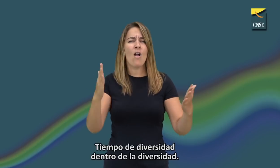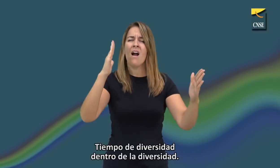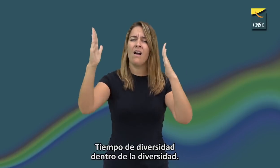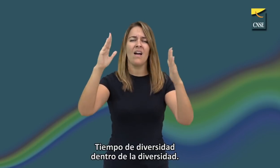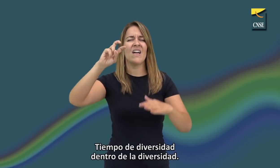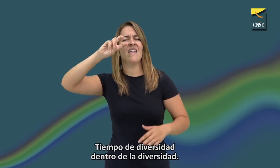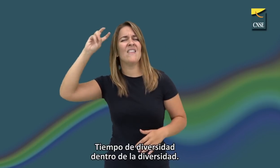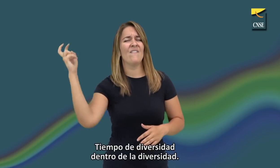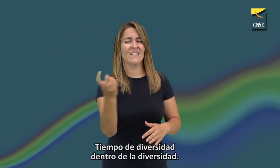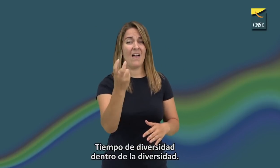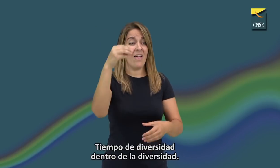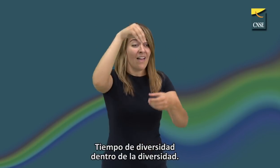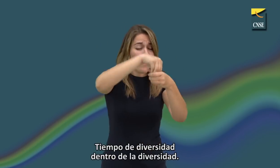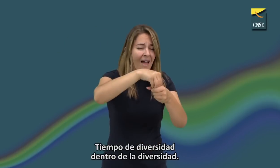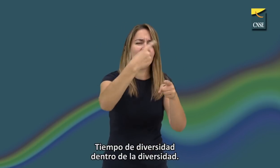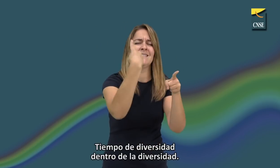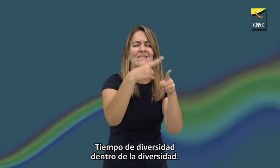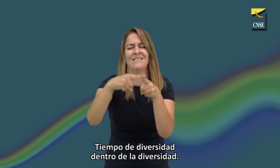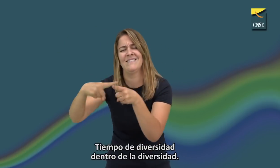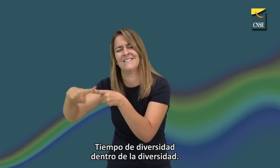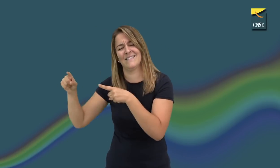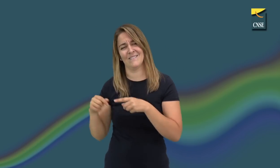Tiempo de diversidad dentro de la diversidad.